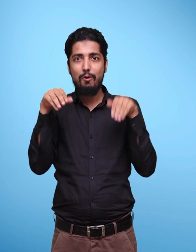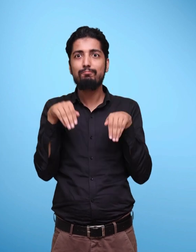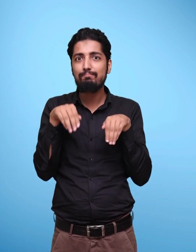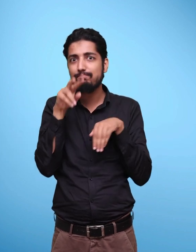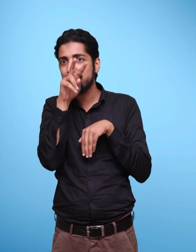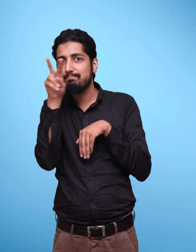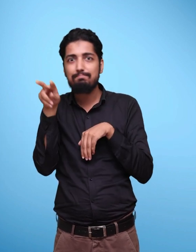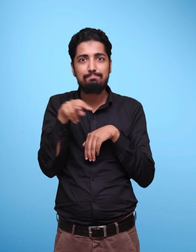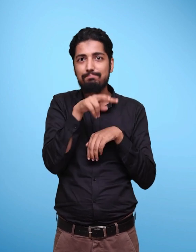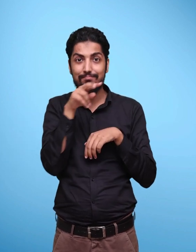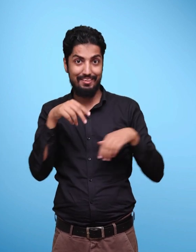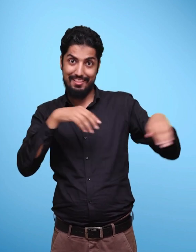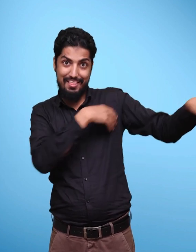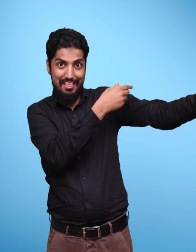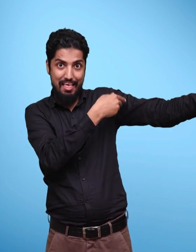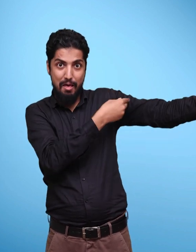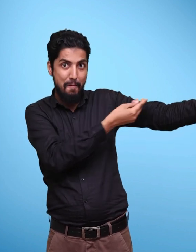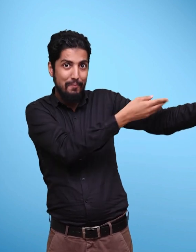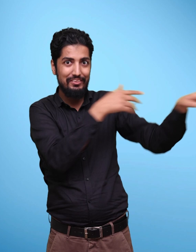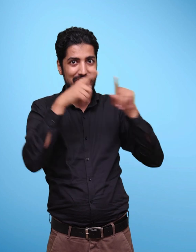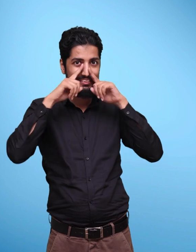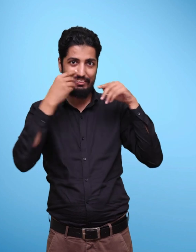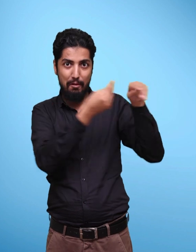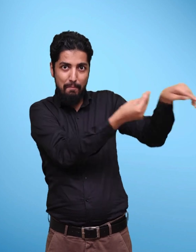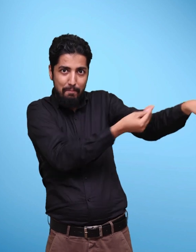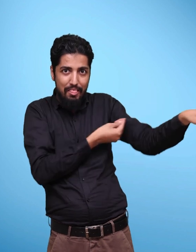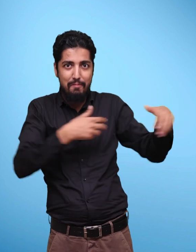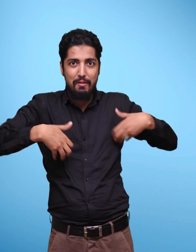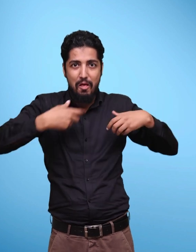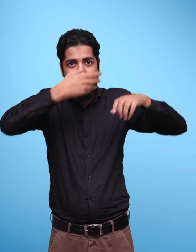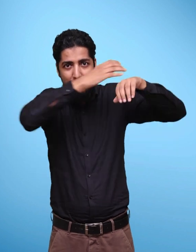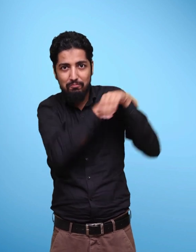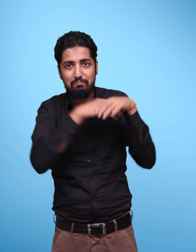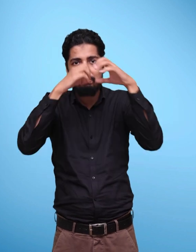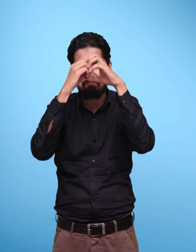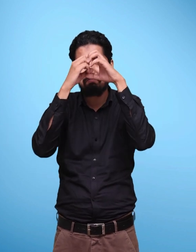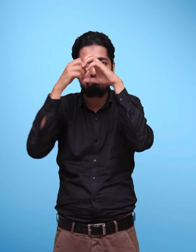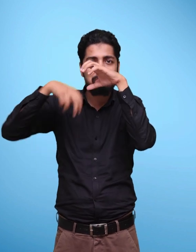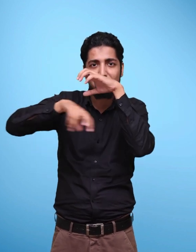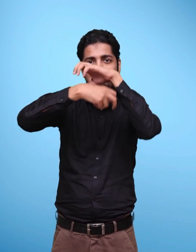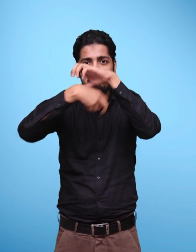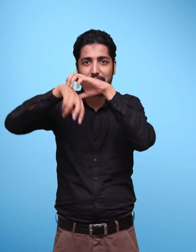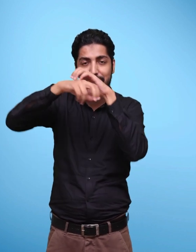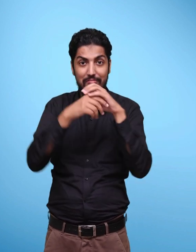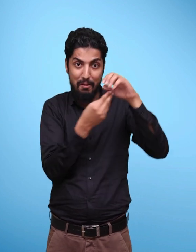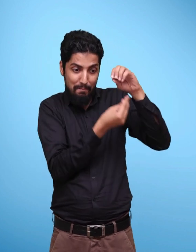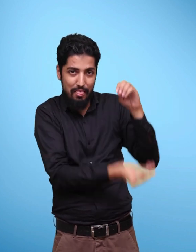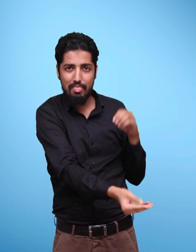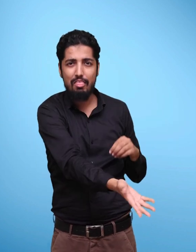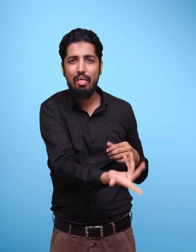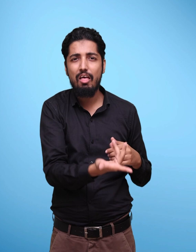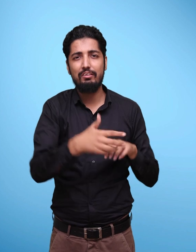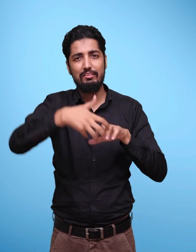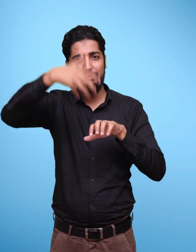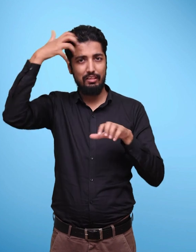There is a snake coiled around the right hand side branch of tree trunk. A monkey is swinging on the left hand